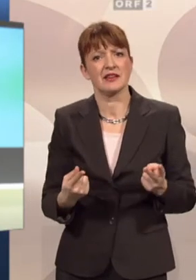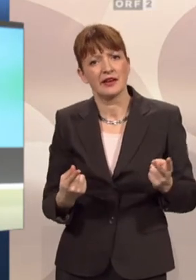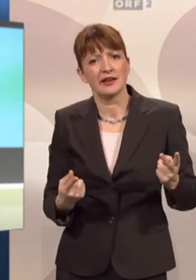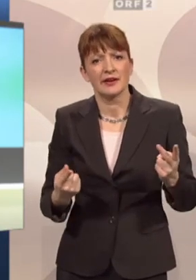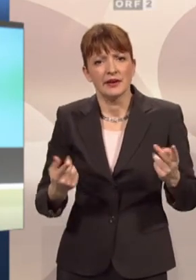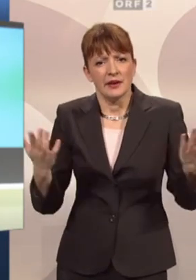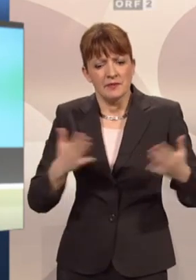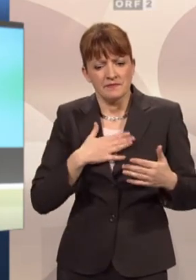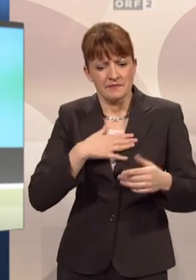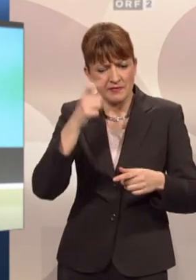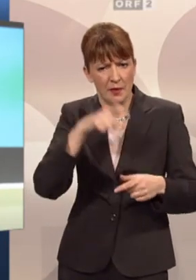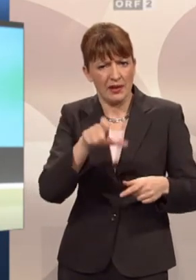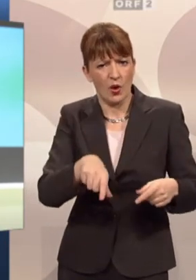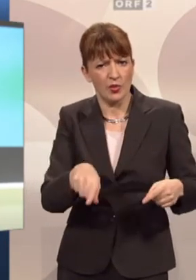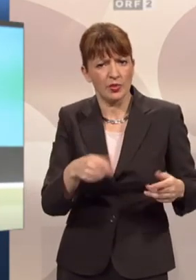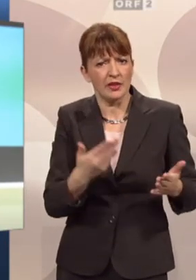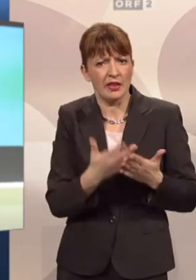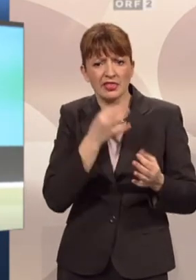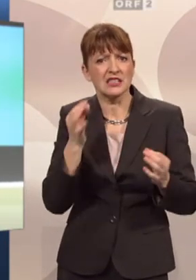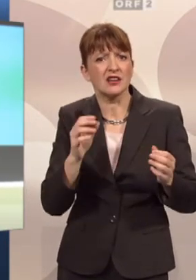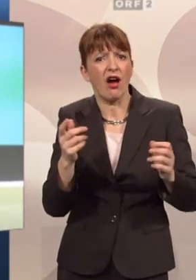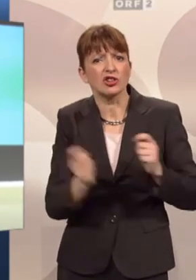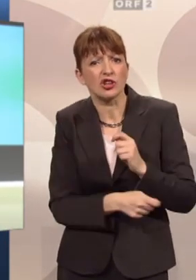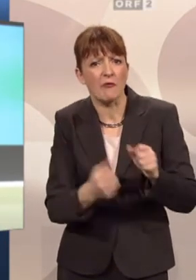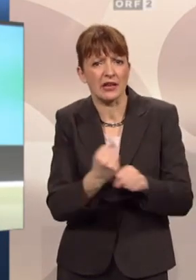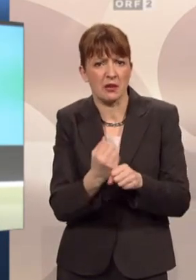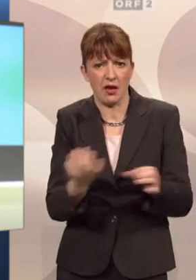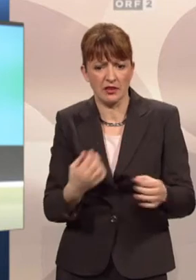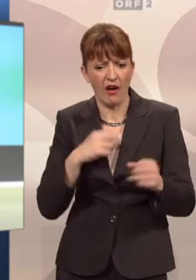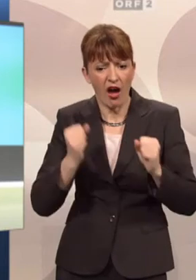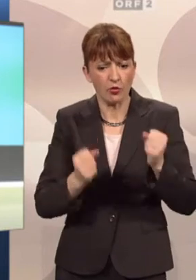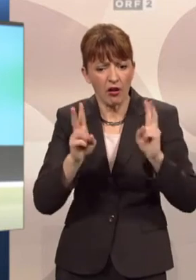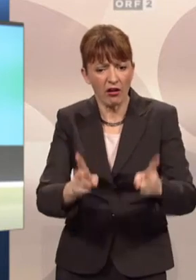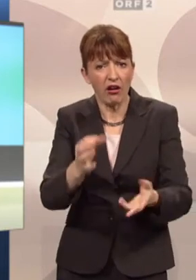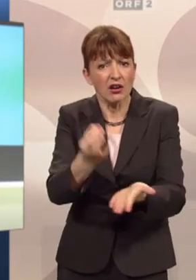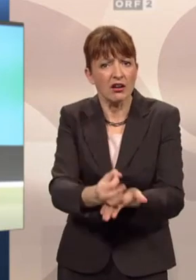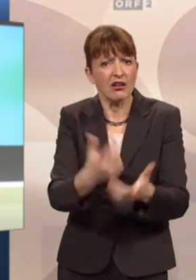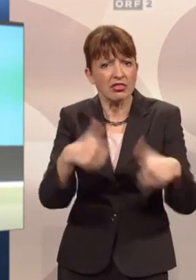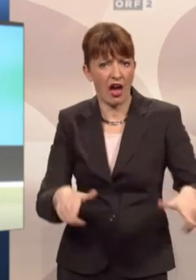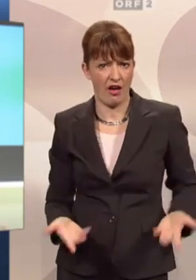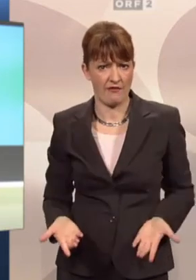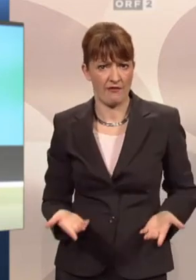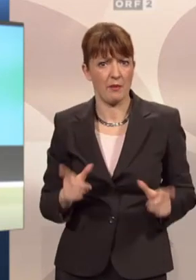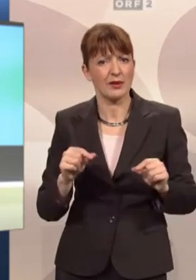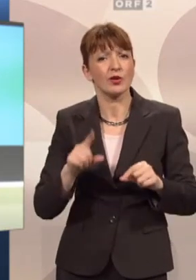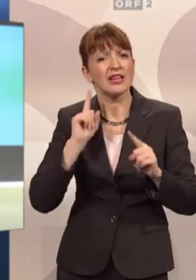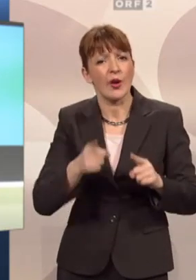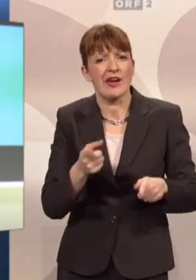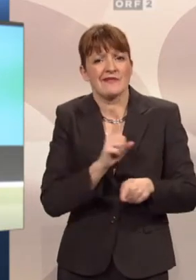unser Seher hat ja nichts Illegales getan, er hat ja das Fahrzeug tatsächlich dort erlaubterweise abgestellt, er hätte nur müssen eben zusätzlich den